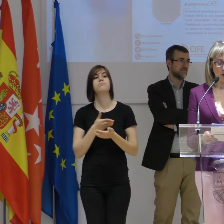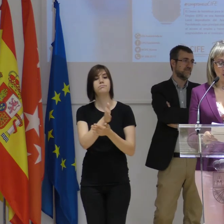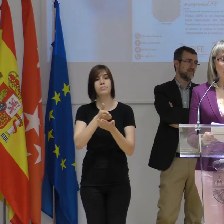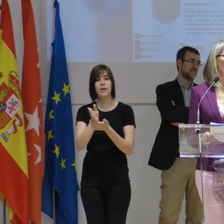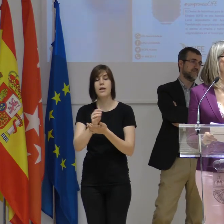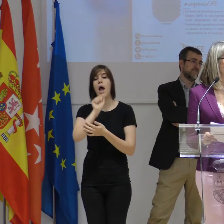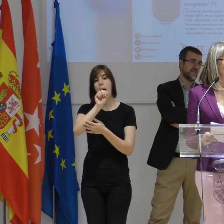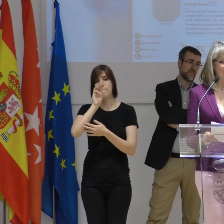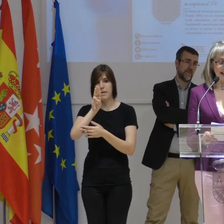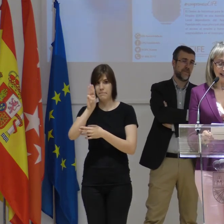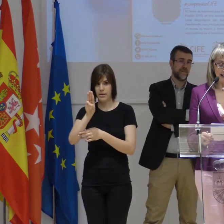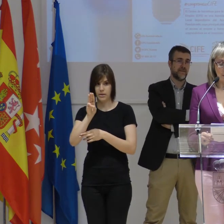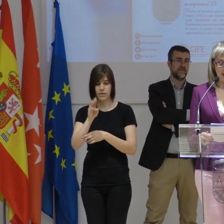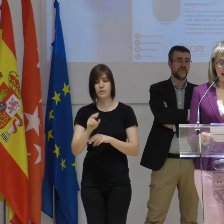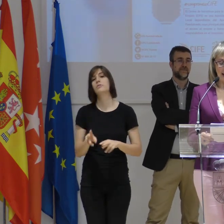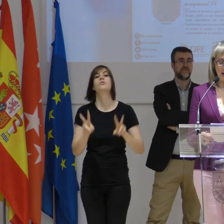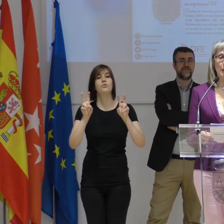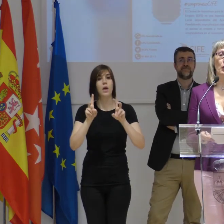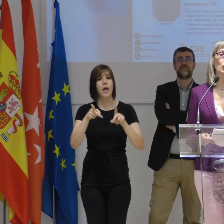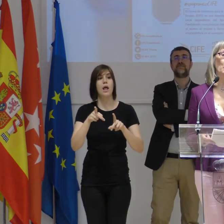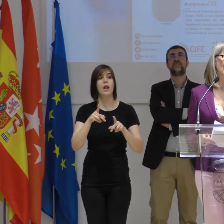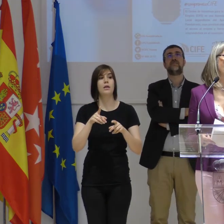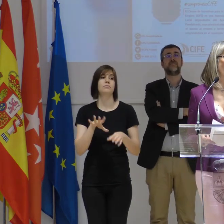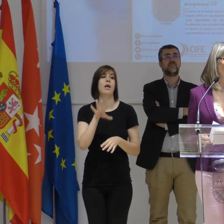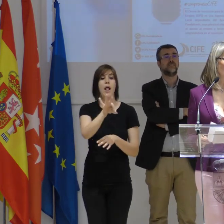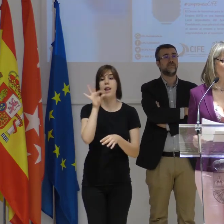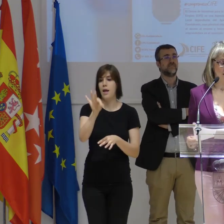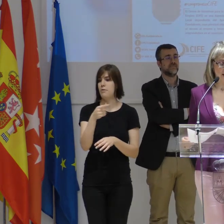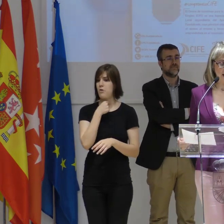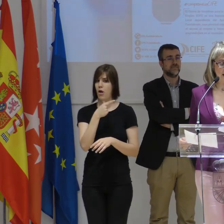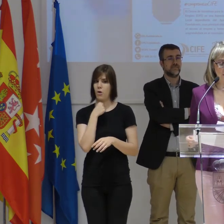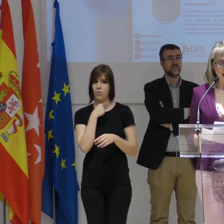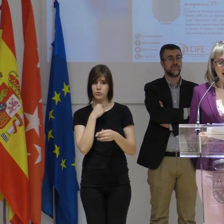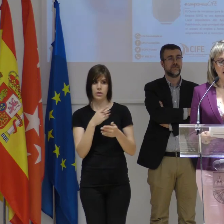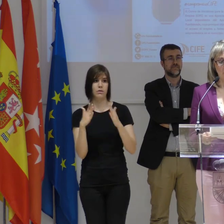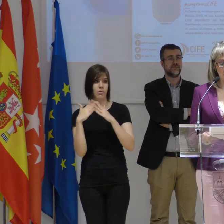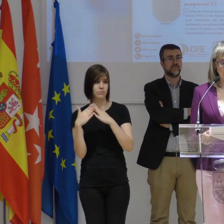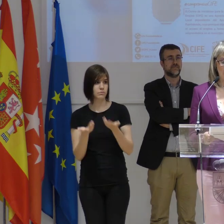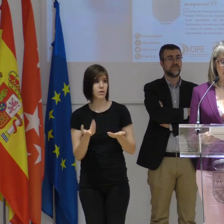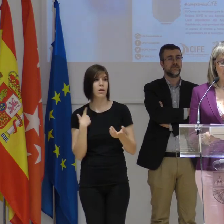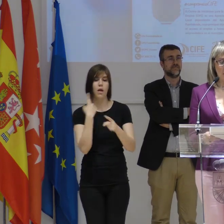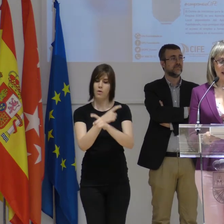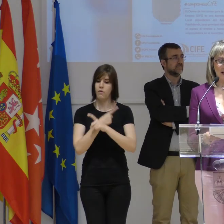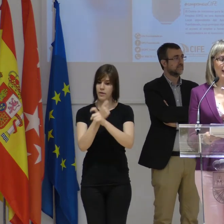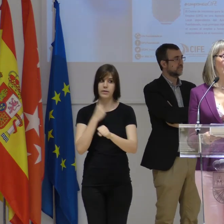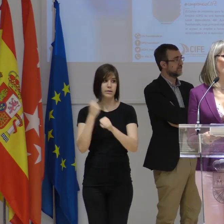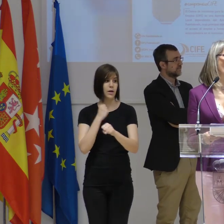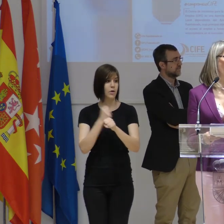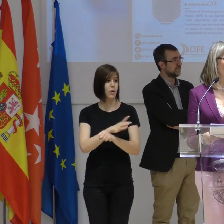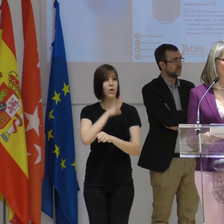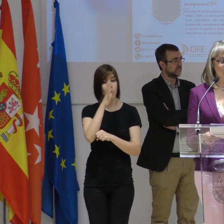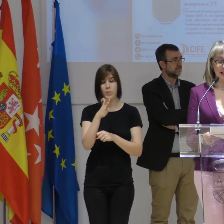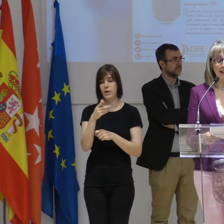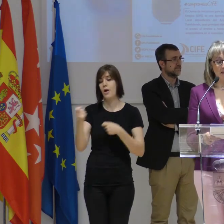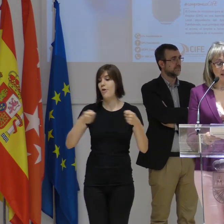aplicación con el fin de que el cliente pueda elegir el producto más adecuado a sus necesidades. Se esfuerza y trabaja porque ese pequeño